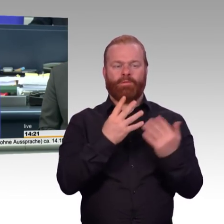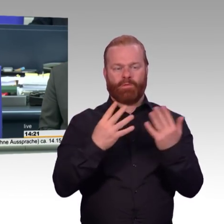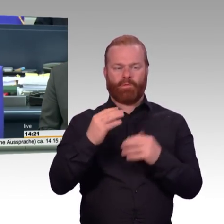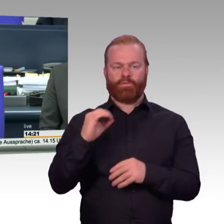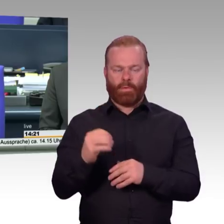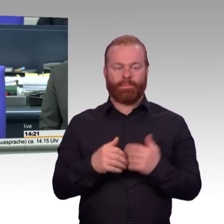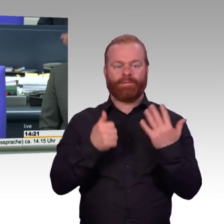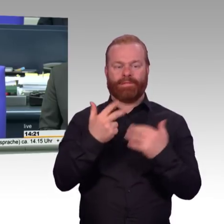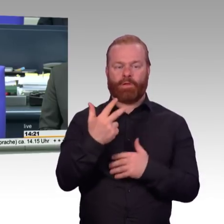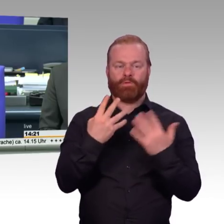-29a bis 19-30.